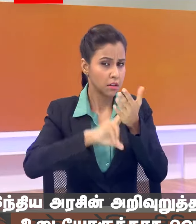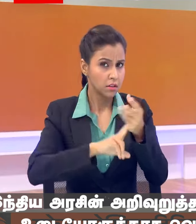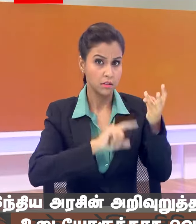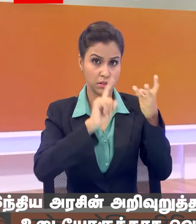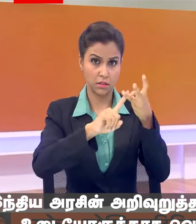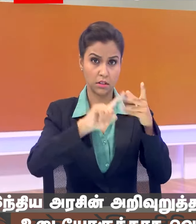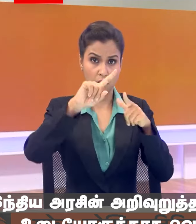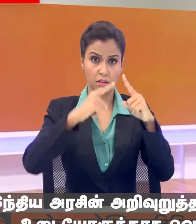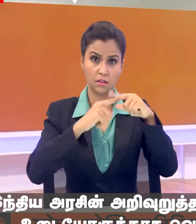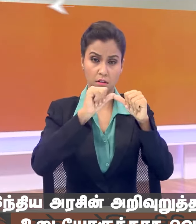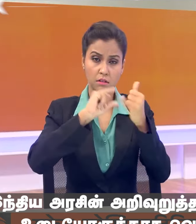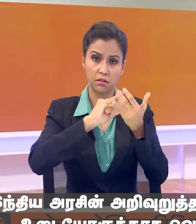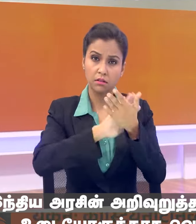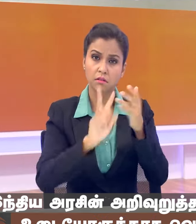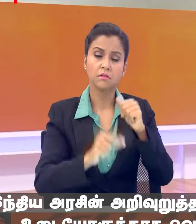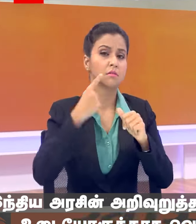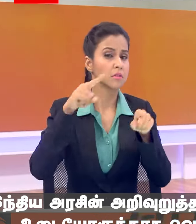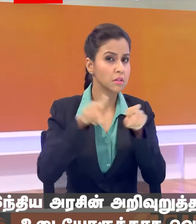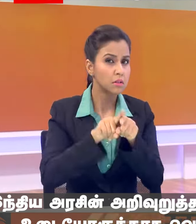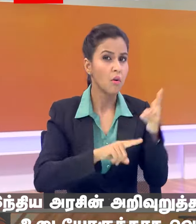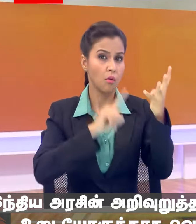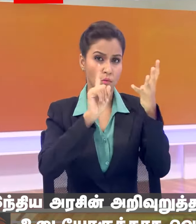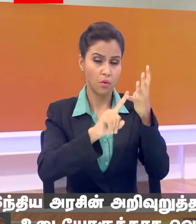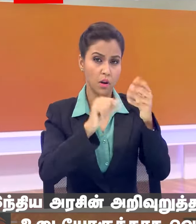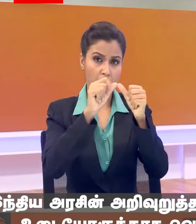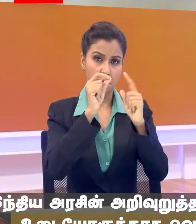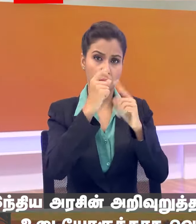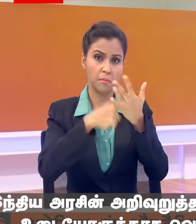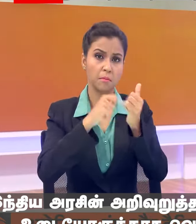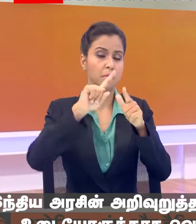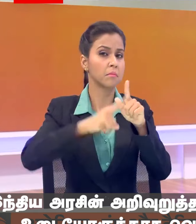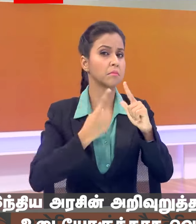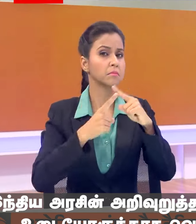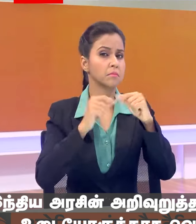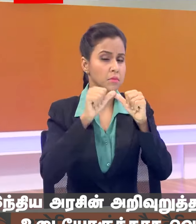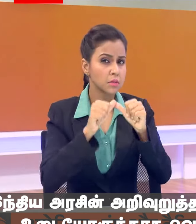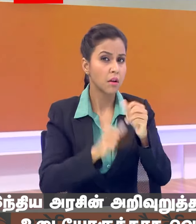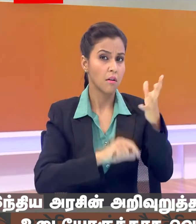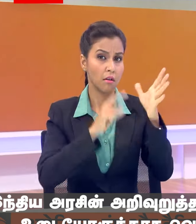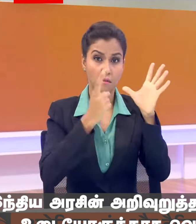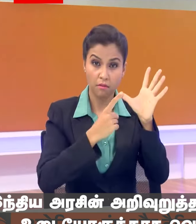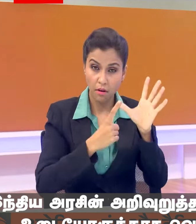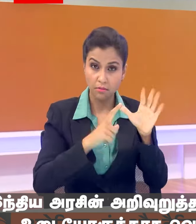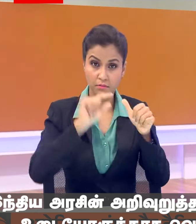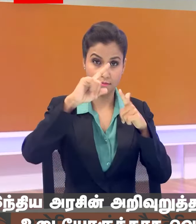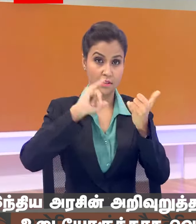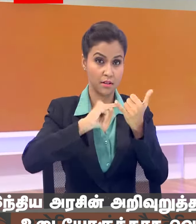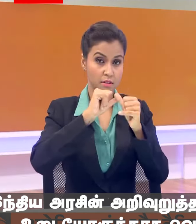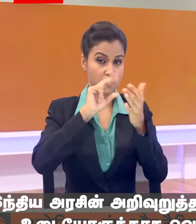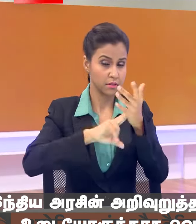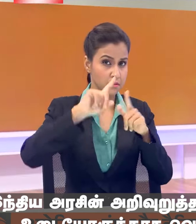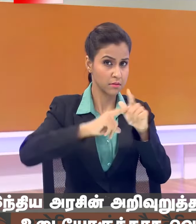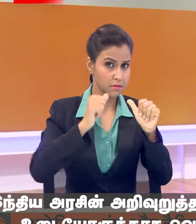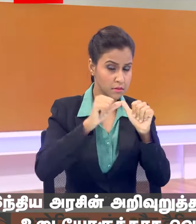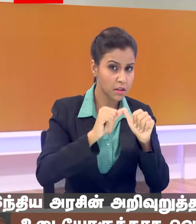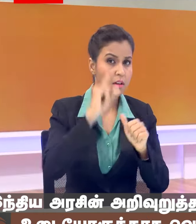Surya, 4. Shri Mati Aparajita Sarangi, 5. Shri Sanjay Jaiswal, 6.